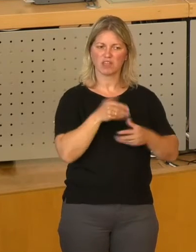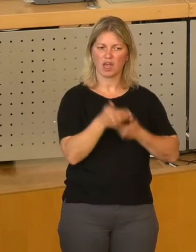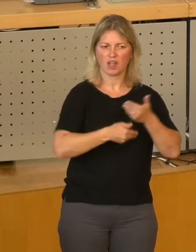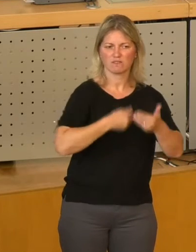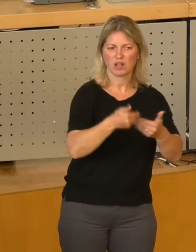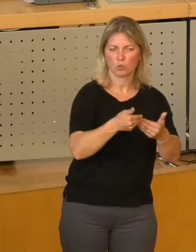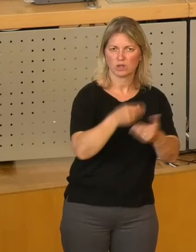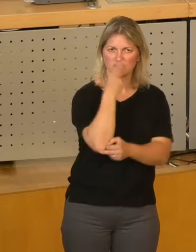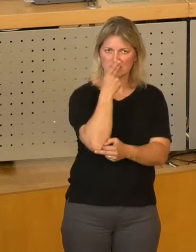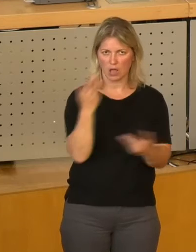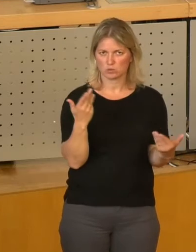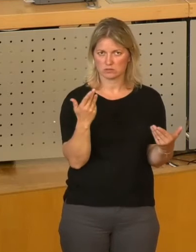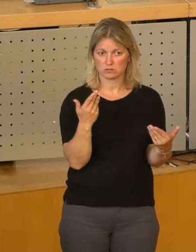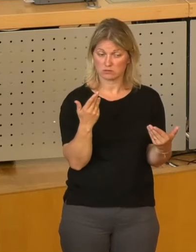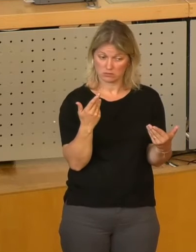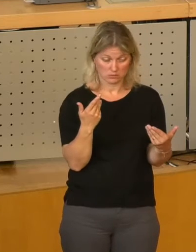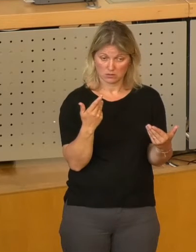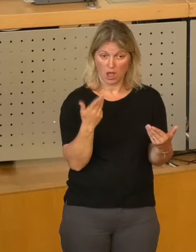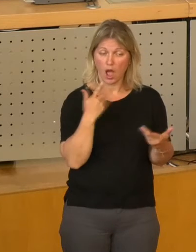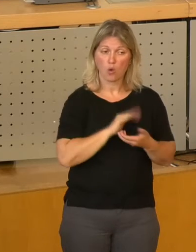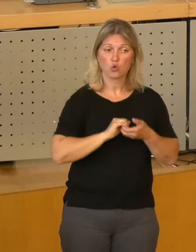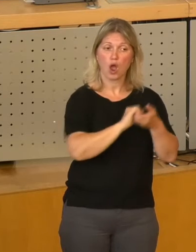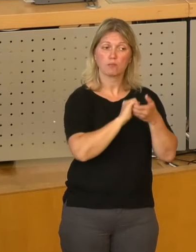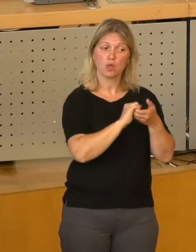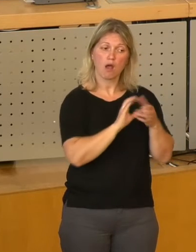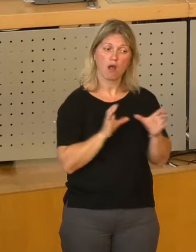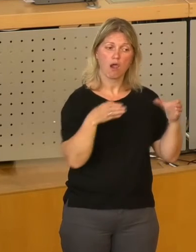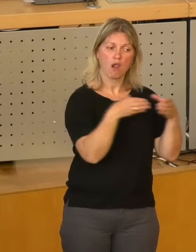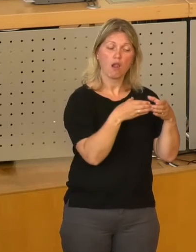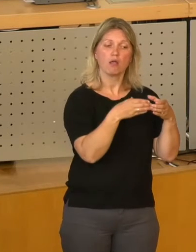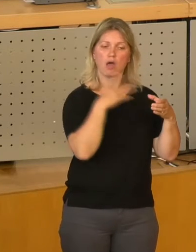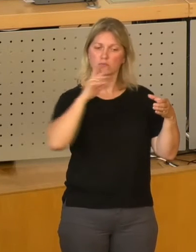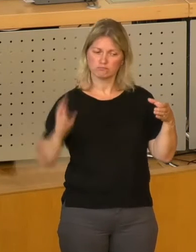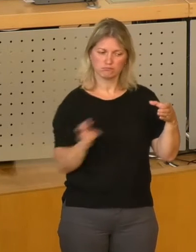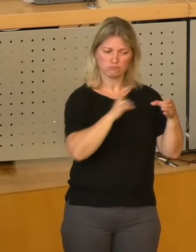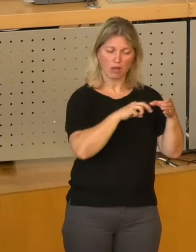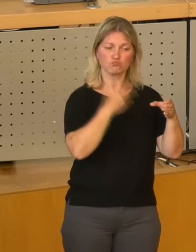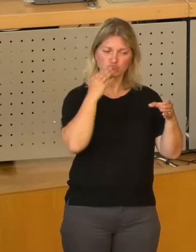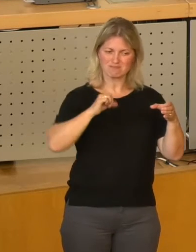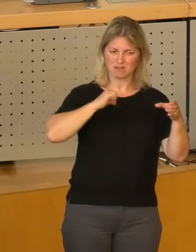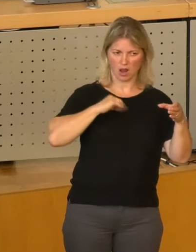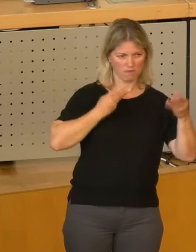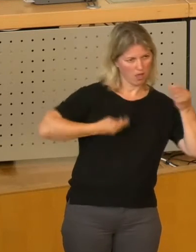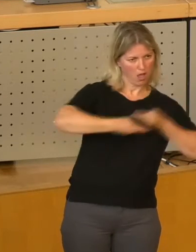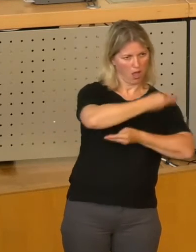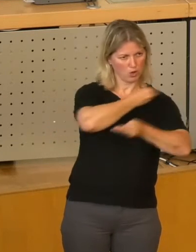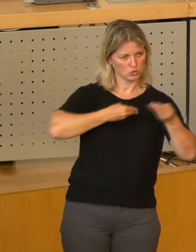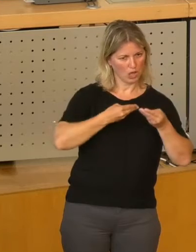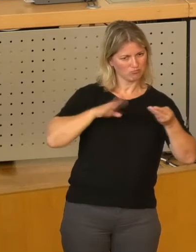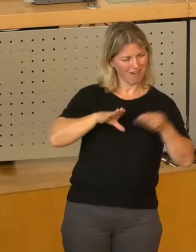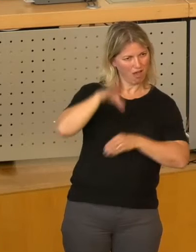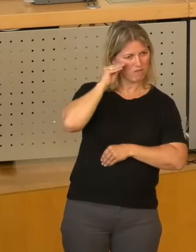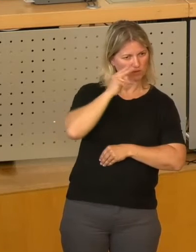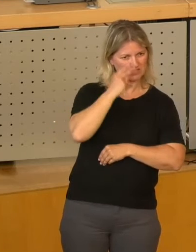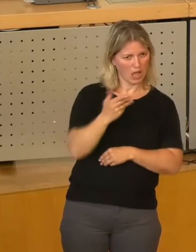auch über eine Beteiligung in der kommunalen Familie Erfahrungen austauscht, dass man strategische Entwicklungen, die aus